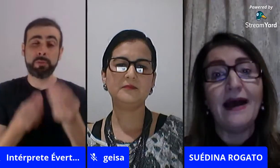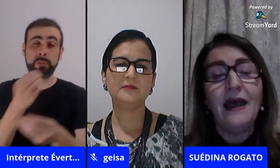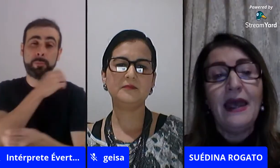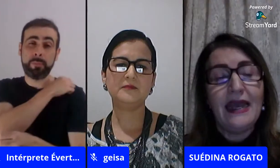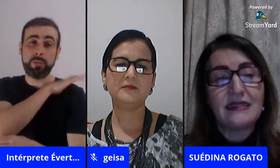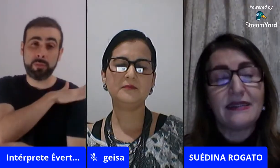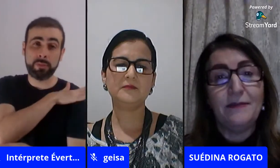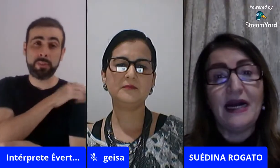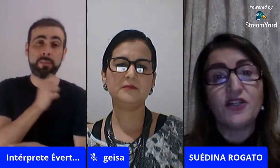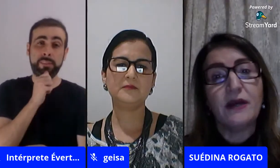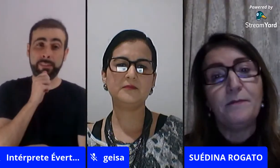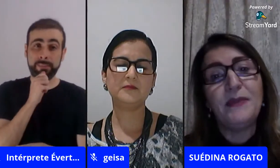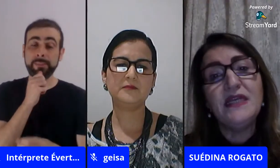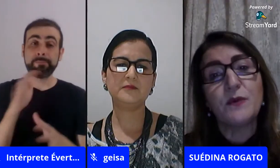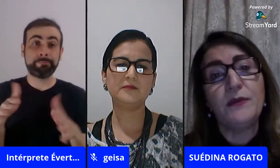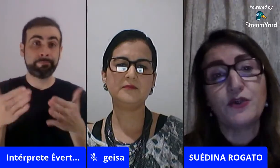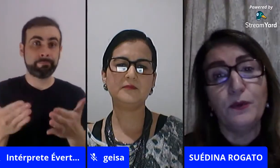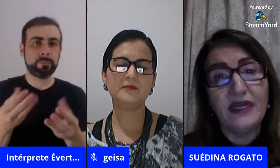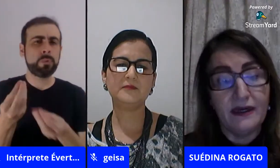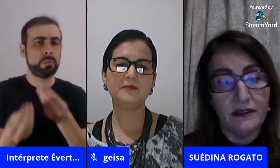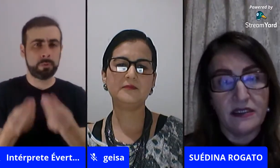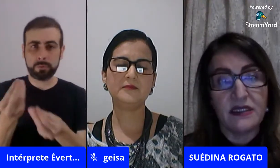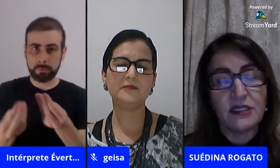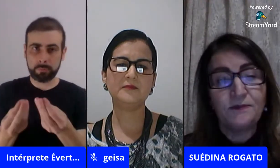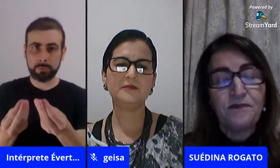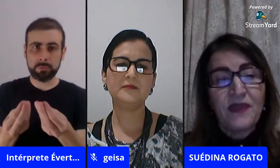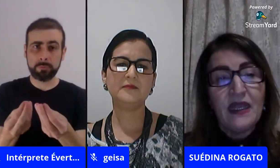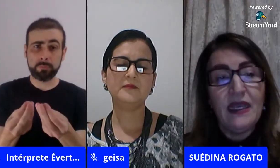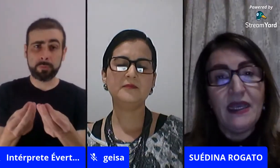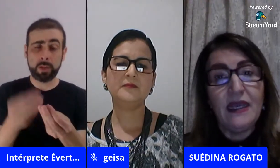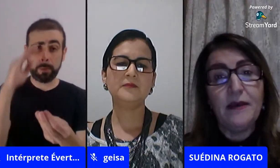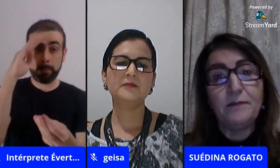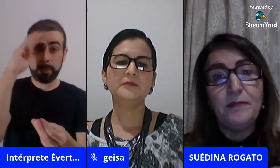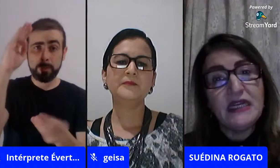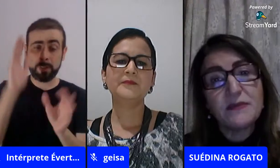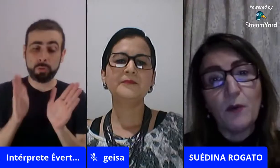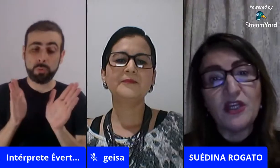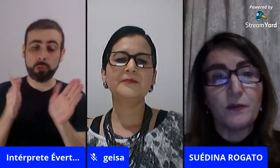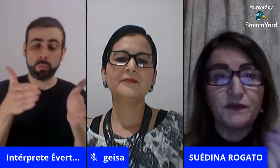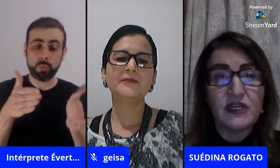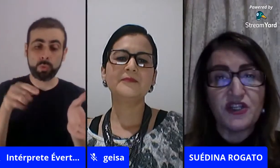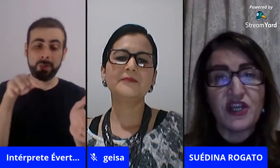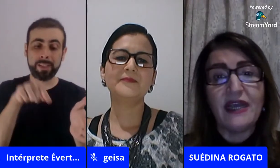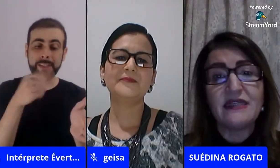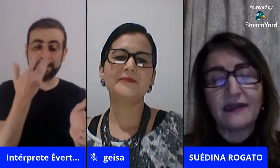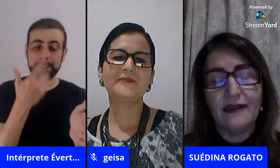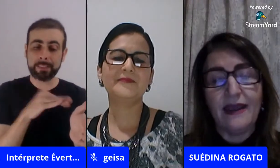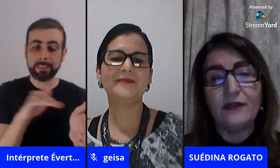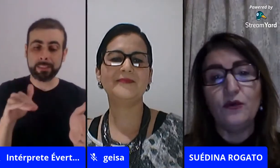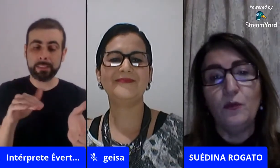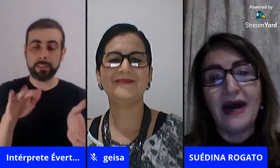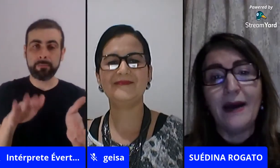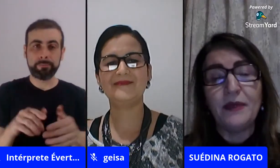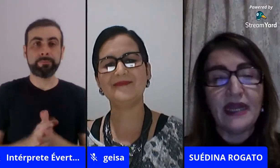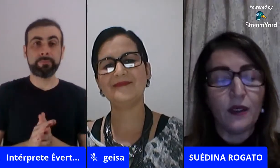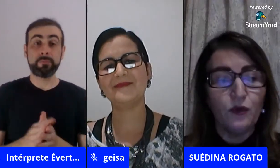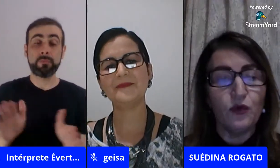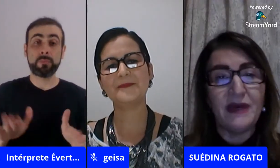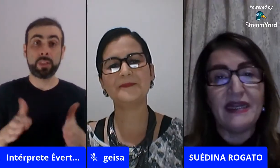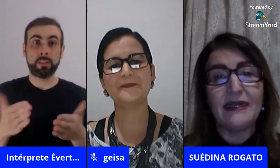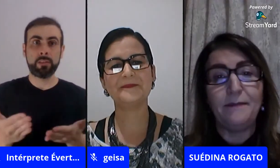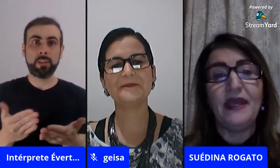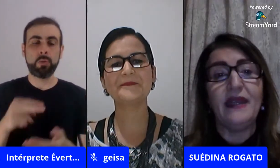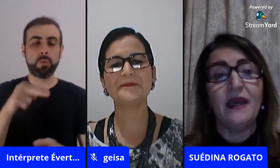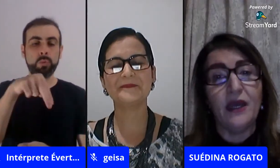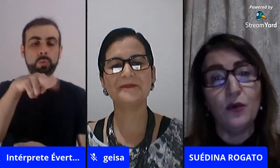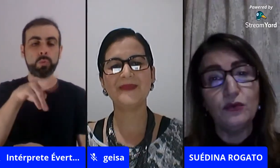de se trabalhar essa temática, principalmente com crianças. E, principalmente, a professora Geisa, que é do NUMAP, né,